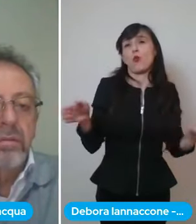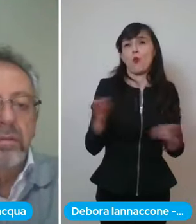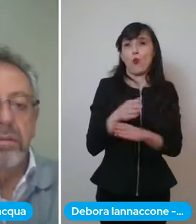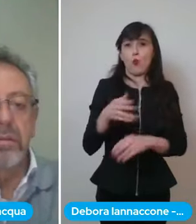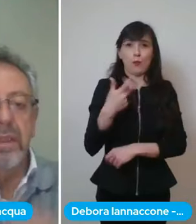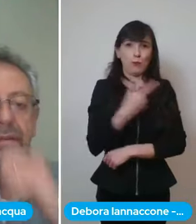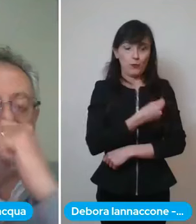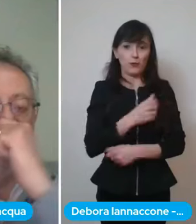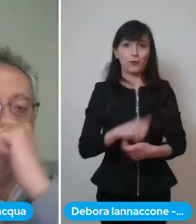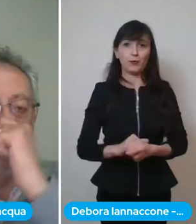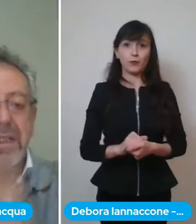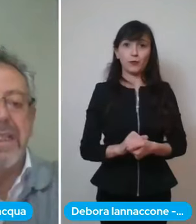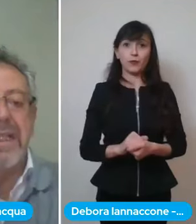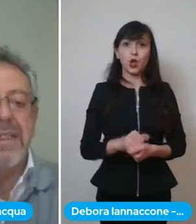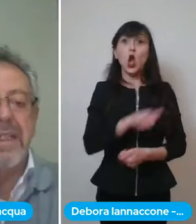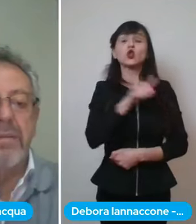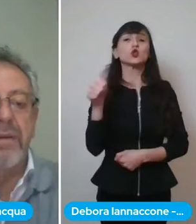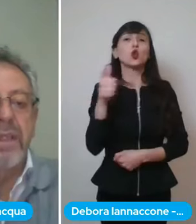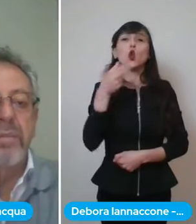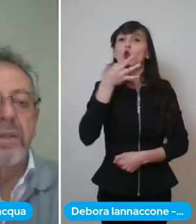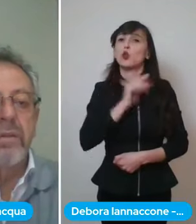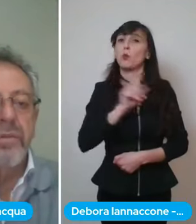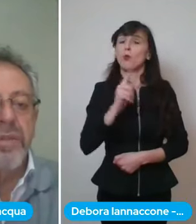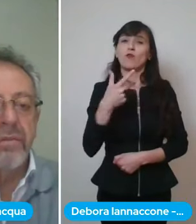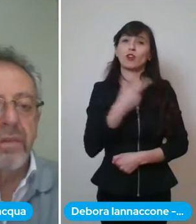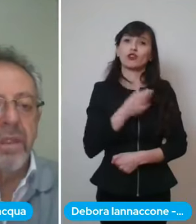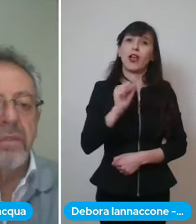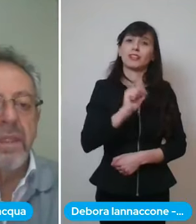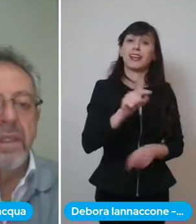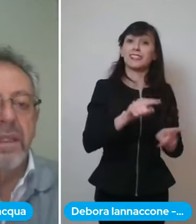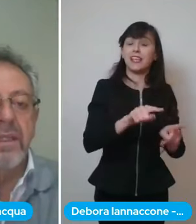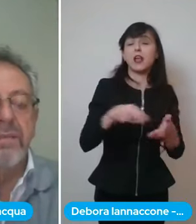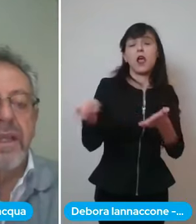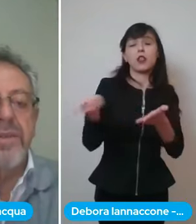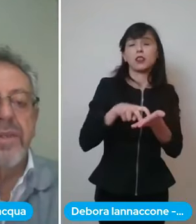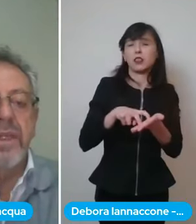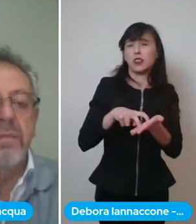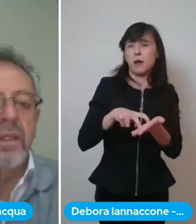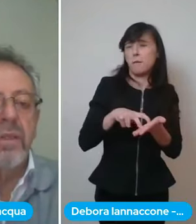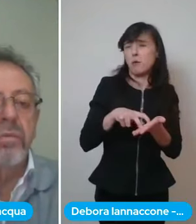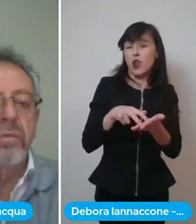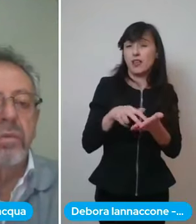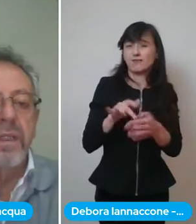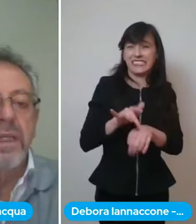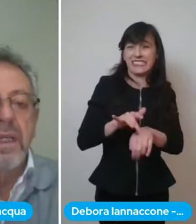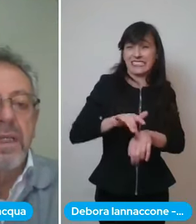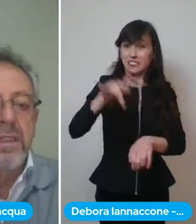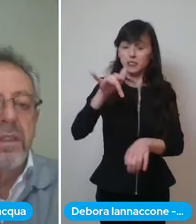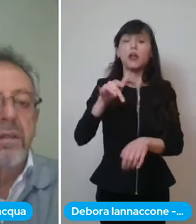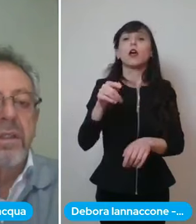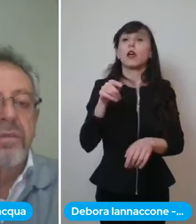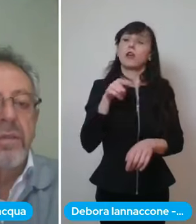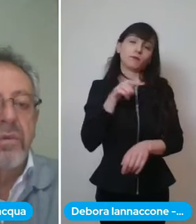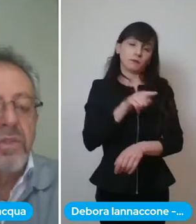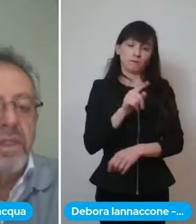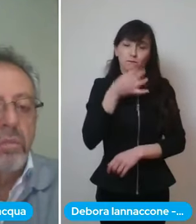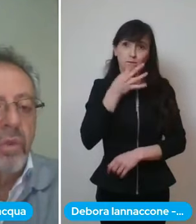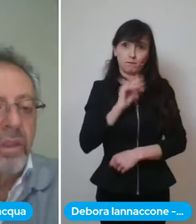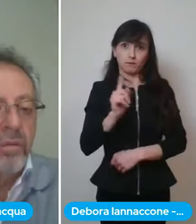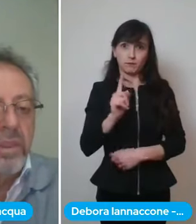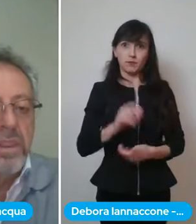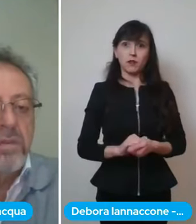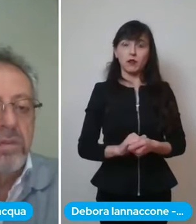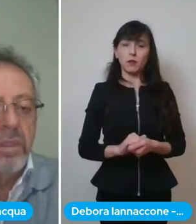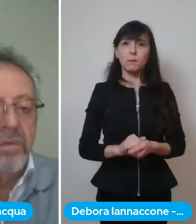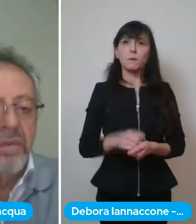la fragilità estrema, quindi patologie fortemente fragili, ma chiunque si trova diciamo così